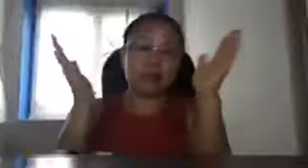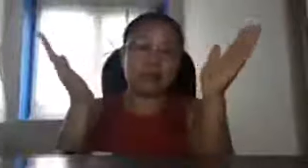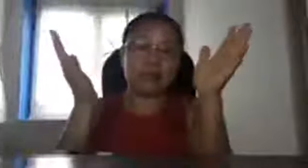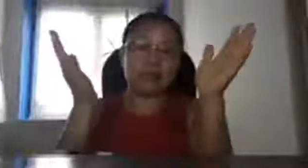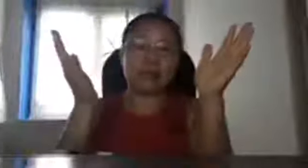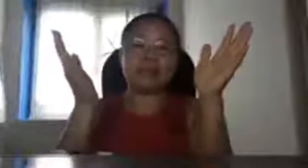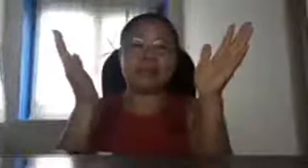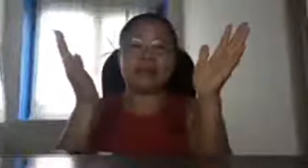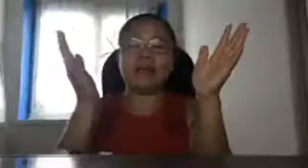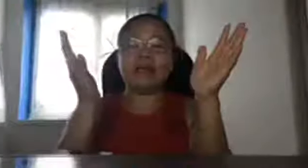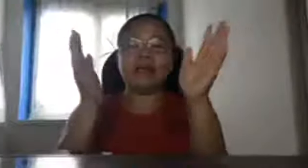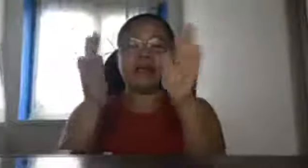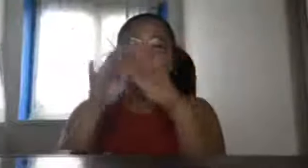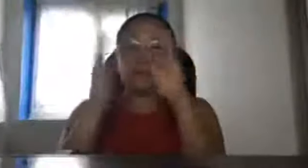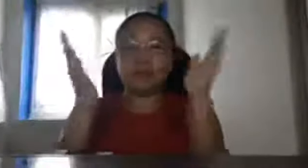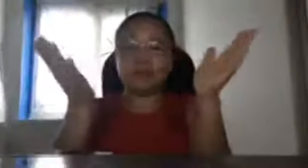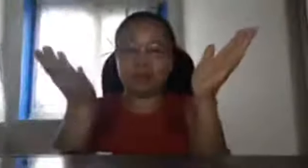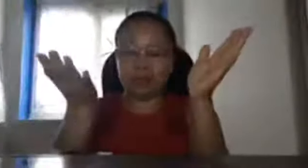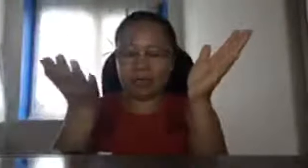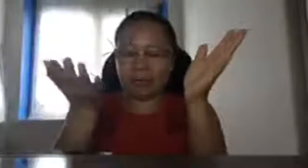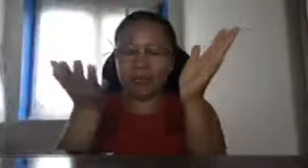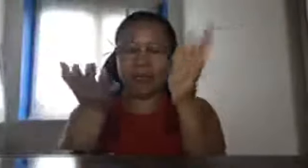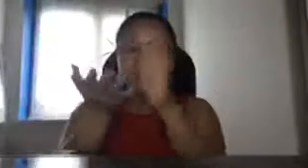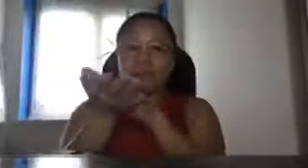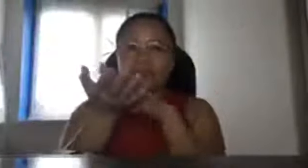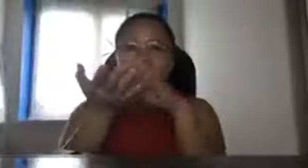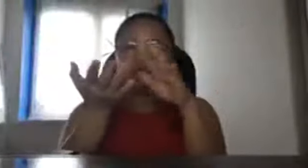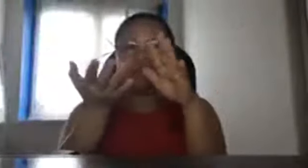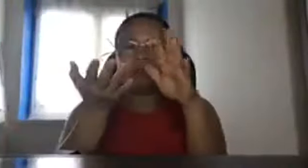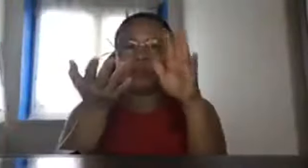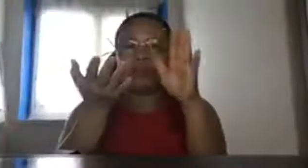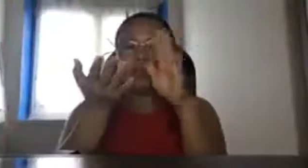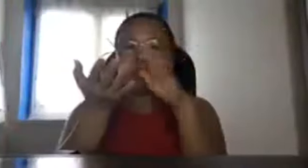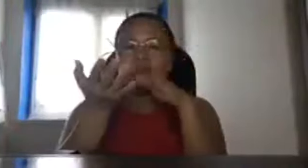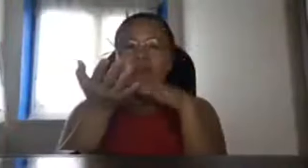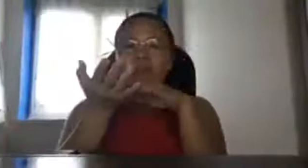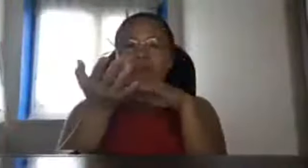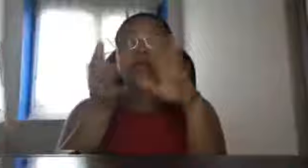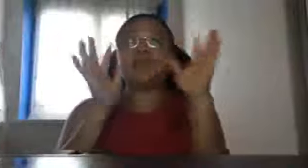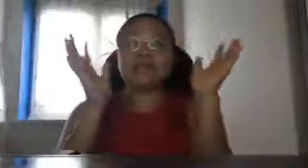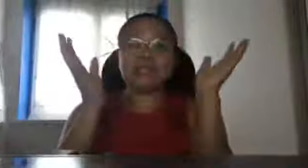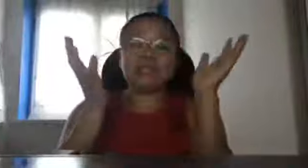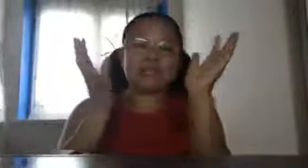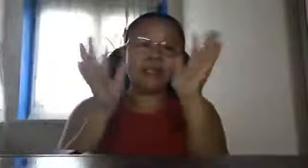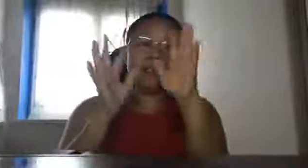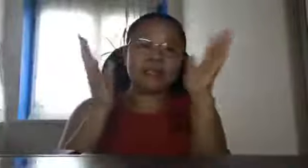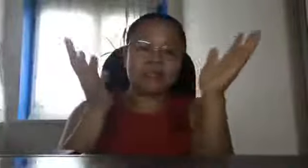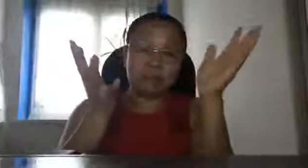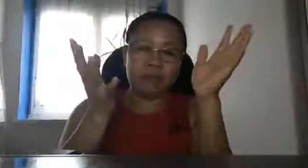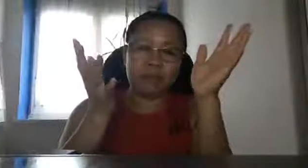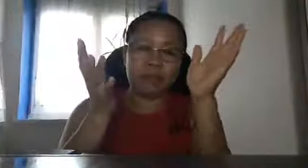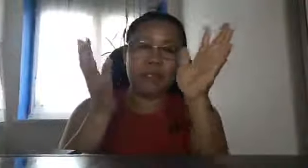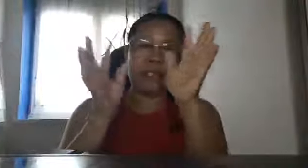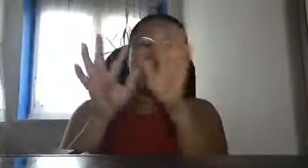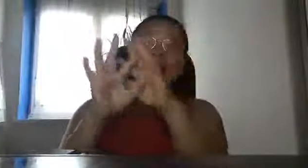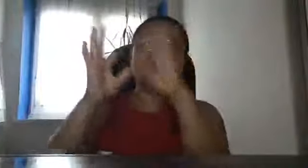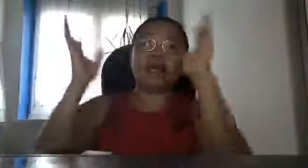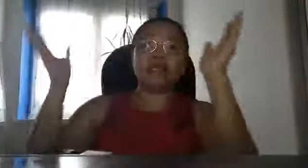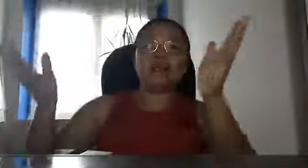kaparean not all ng mga katulik ganun din sa DSWD hindi lahat ng